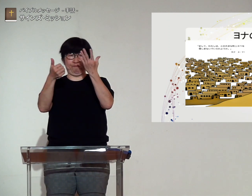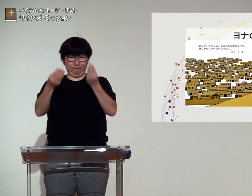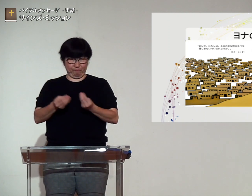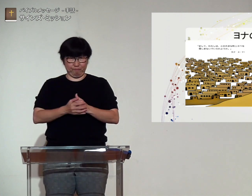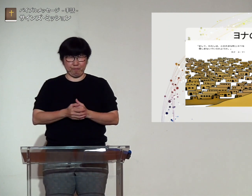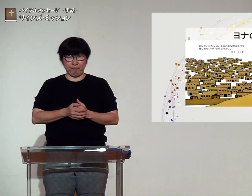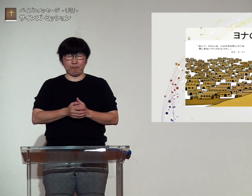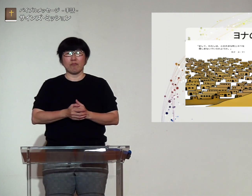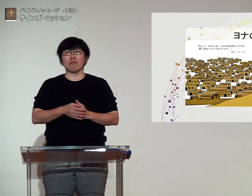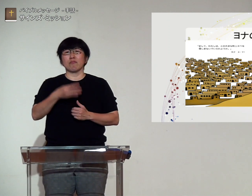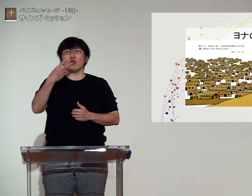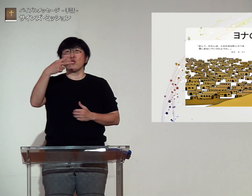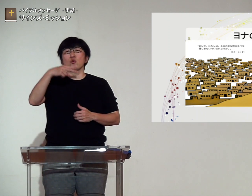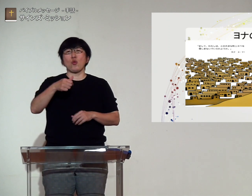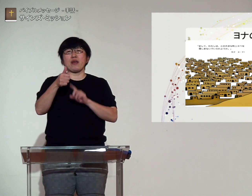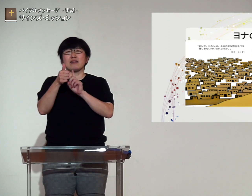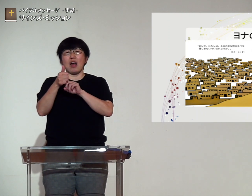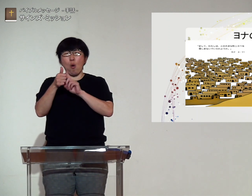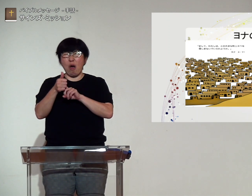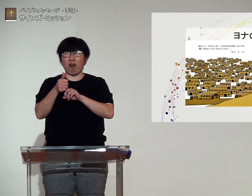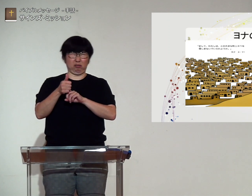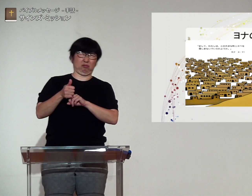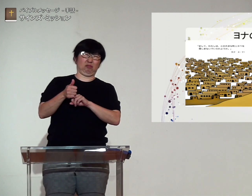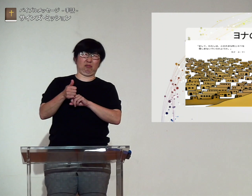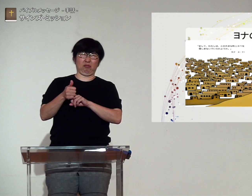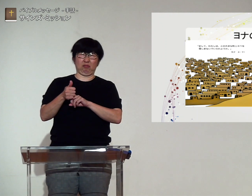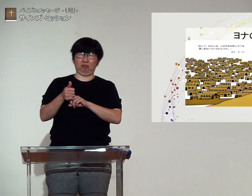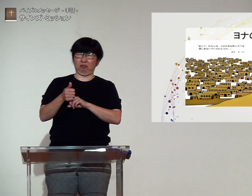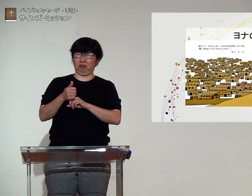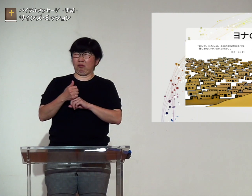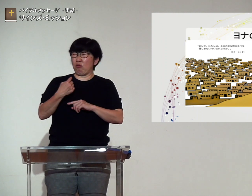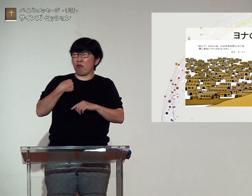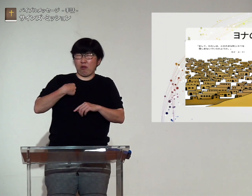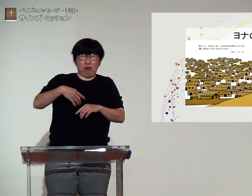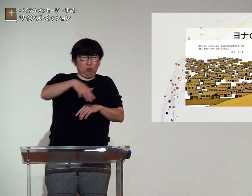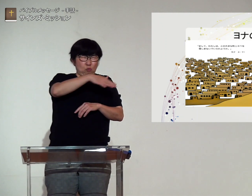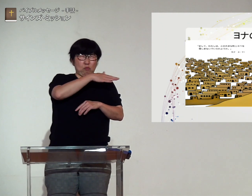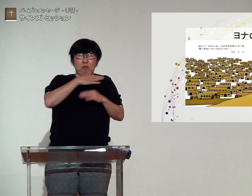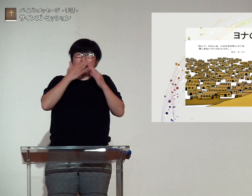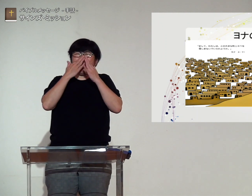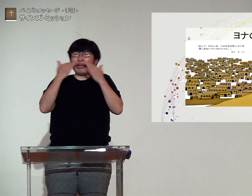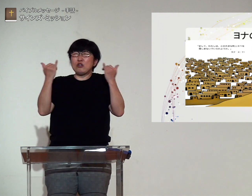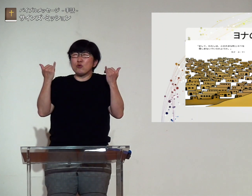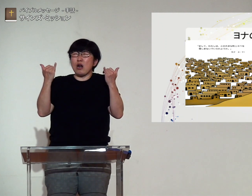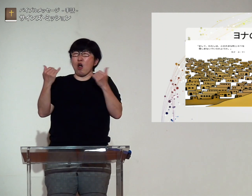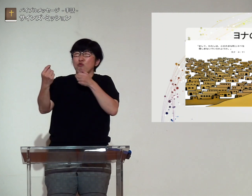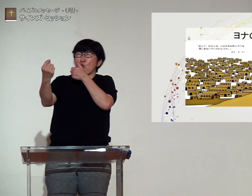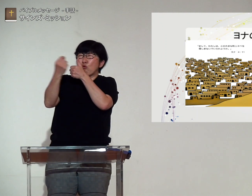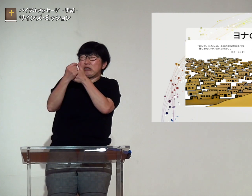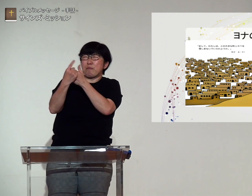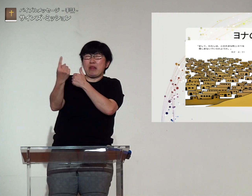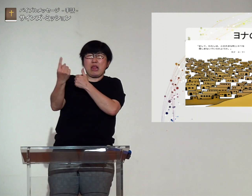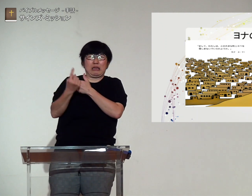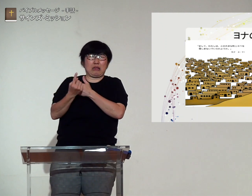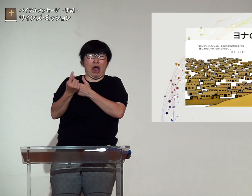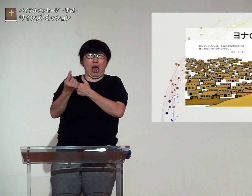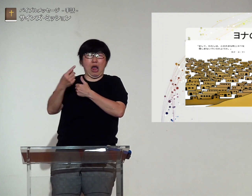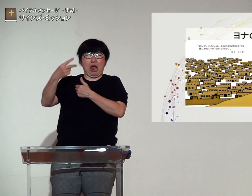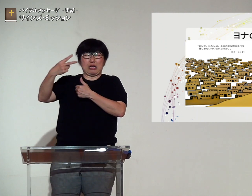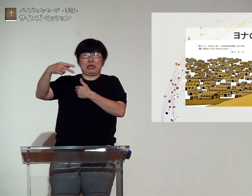さいと語られましたヨナはえ?自分たちユダヤ人を責